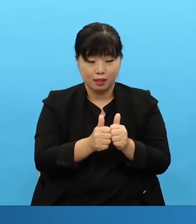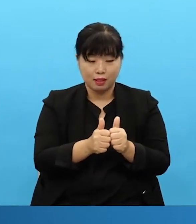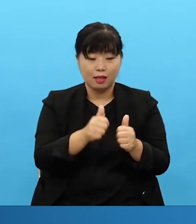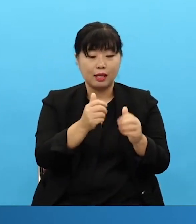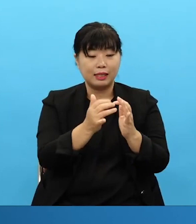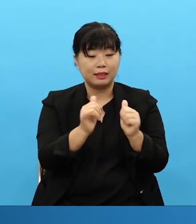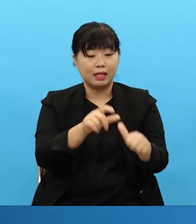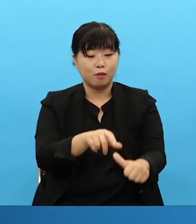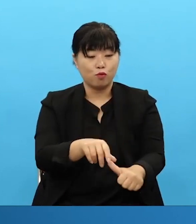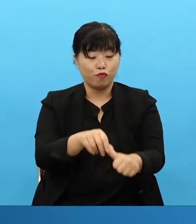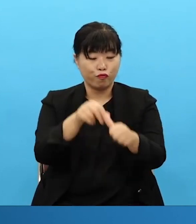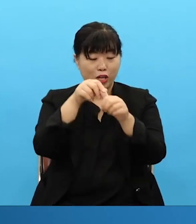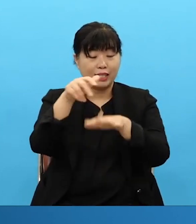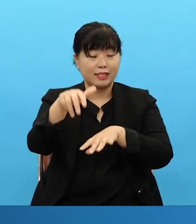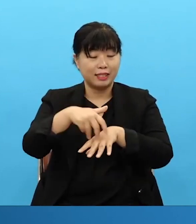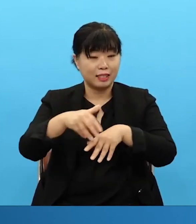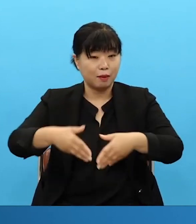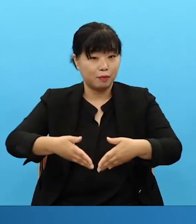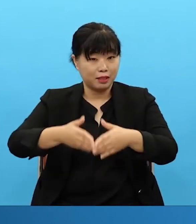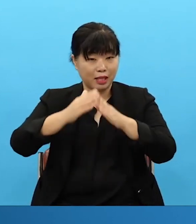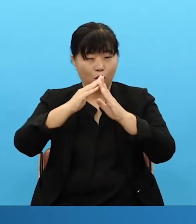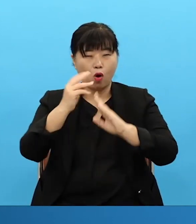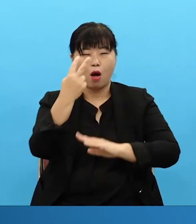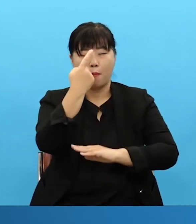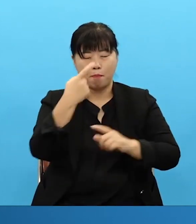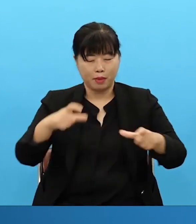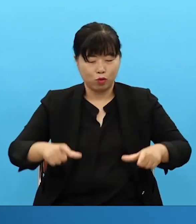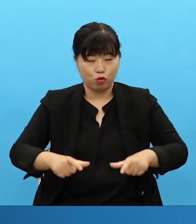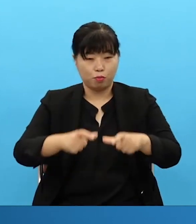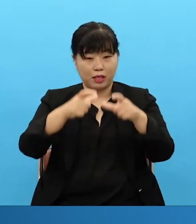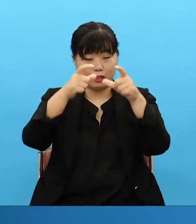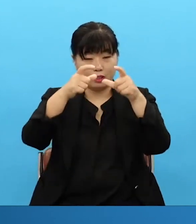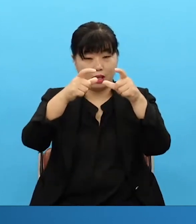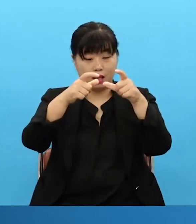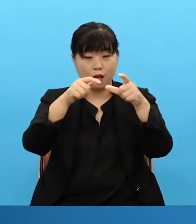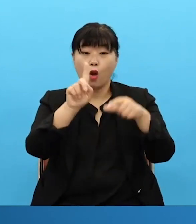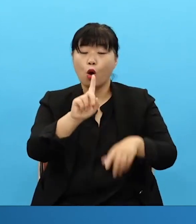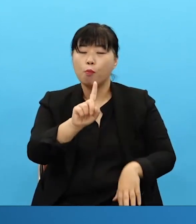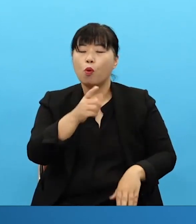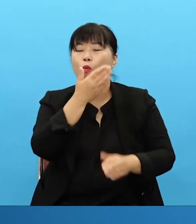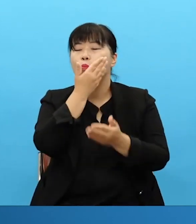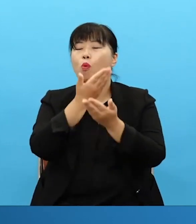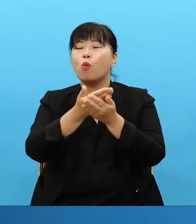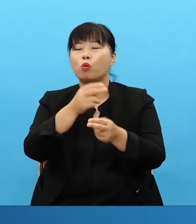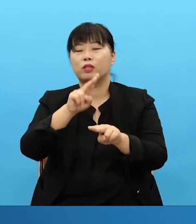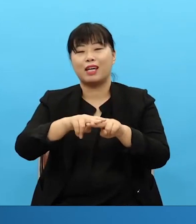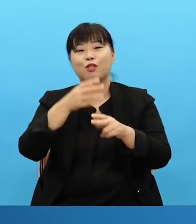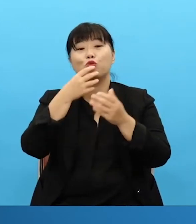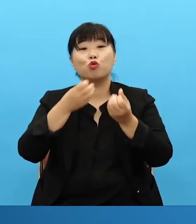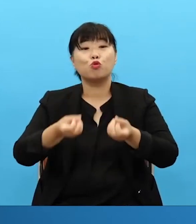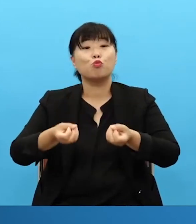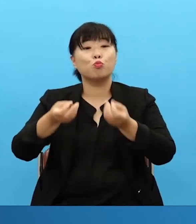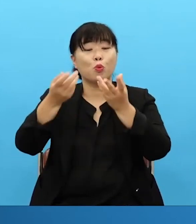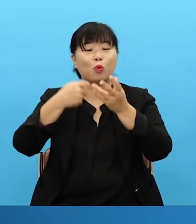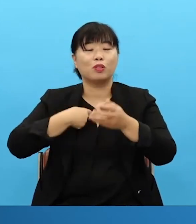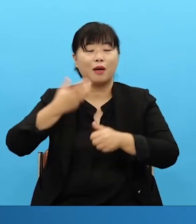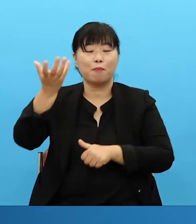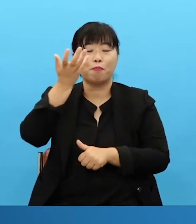raise the watchtower to save others. 보자의 축복이죠. And this is the blessing of the throne. 이게 내게 이제 임하게 되는 겁니다. That is coming upon me.